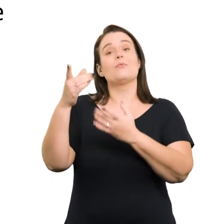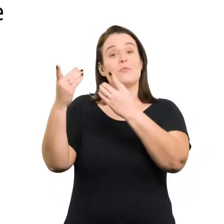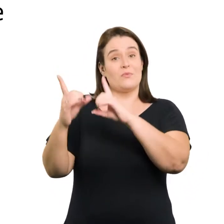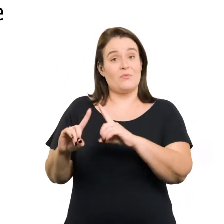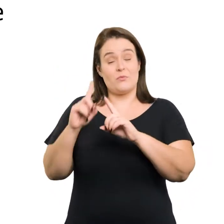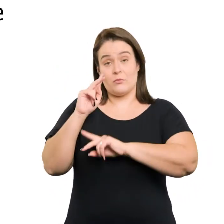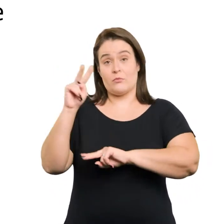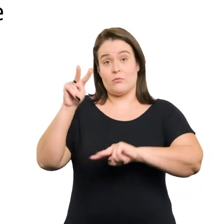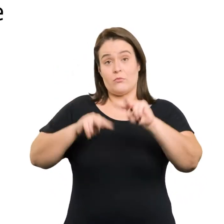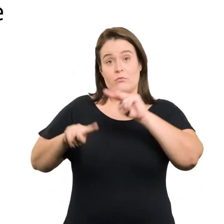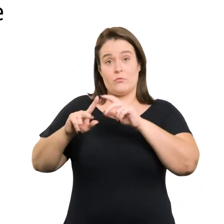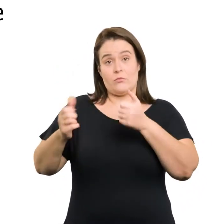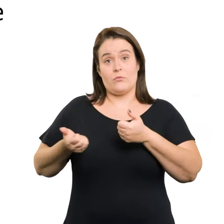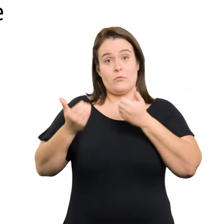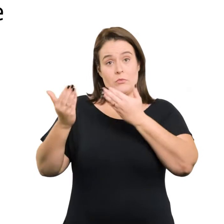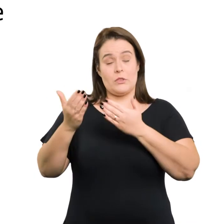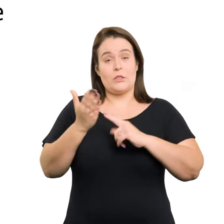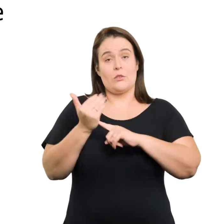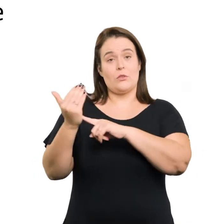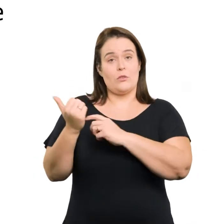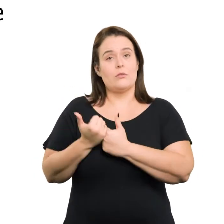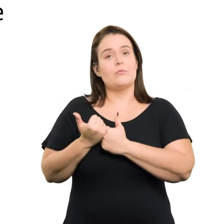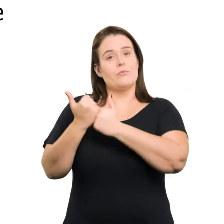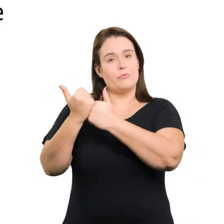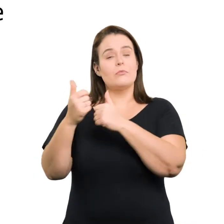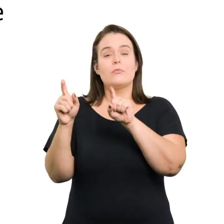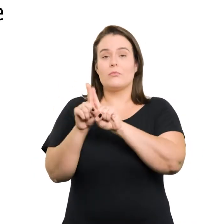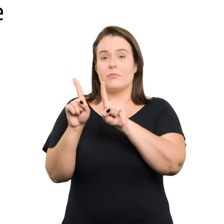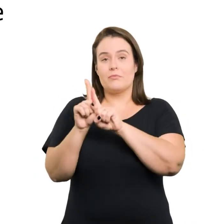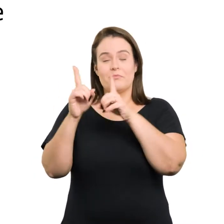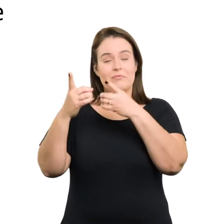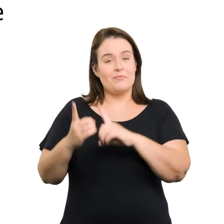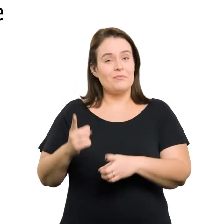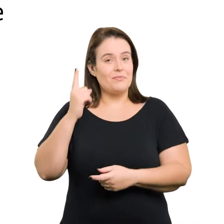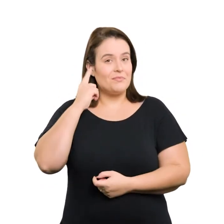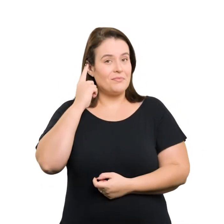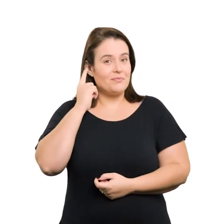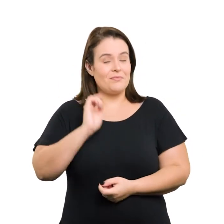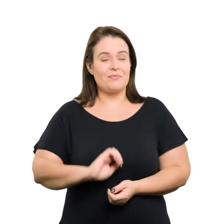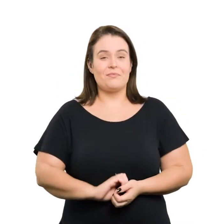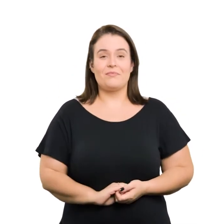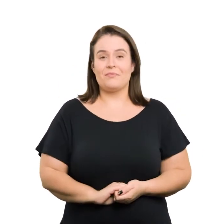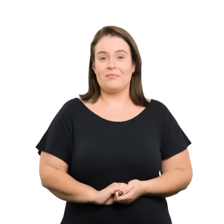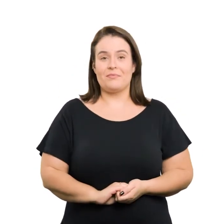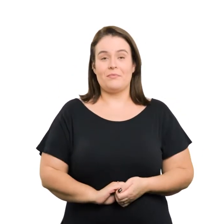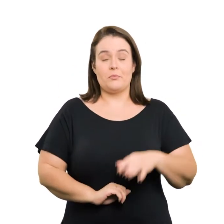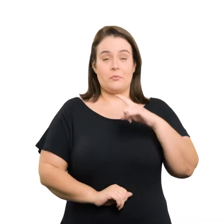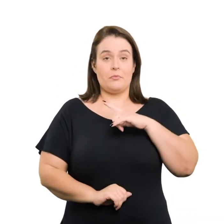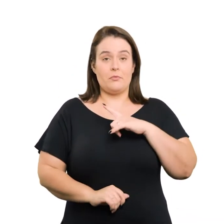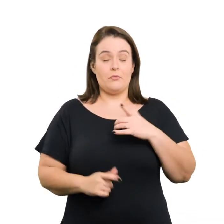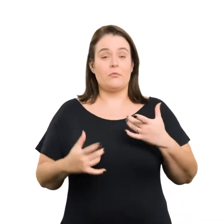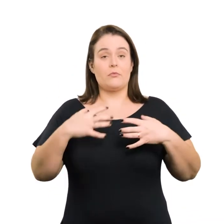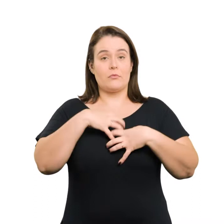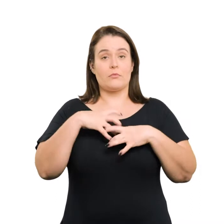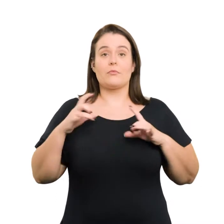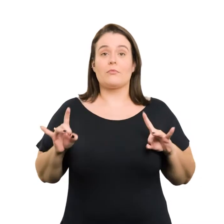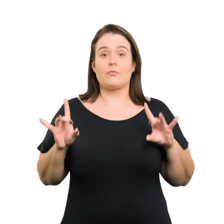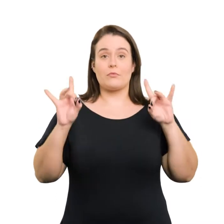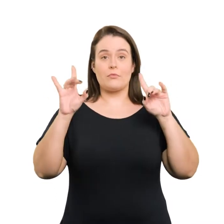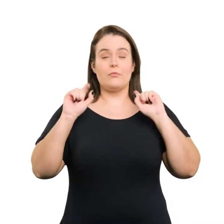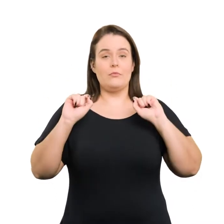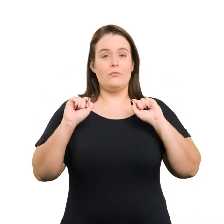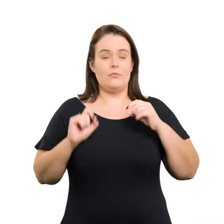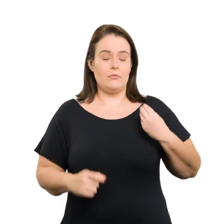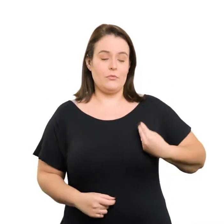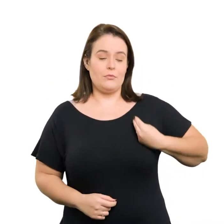pessoas com deficiência visual e pessoas com deficiência auditiva Garantir disposições especiais